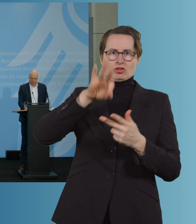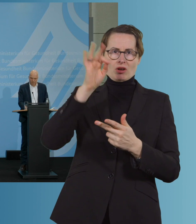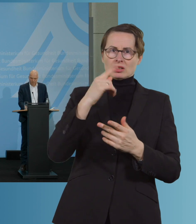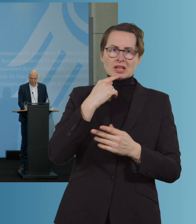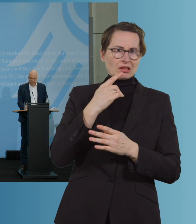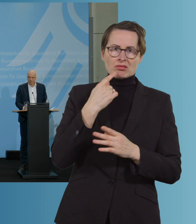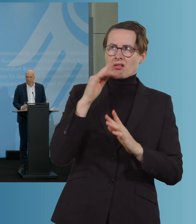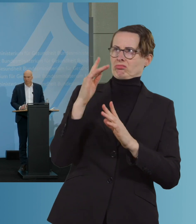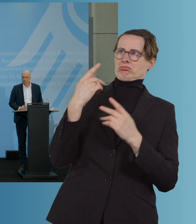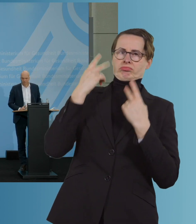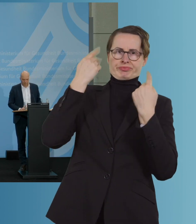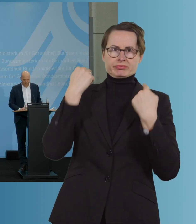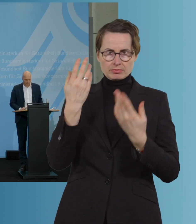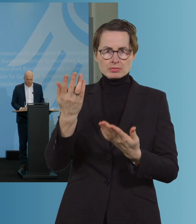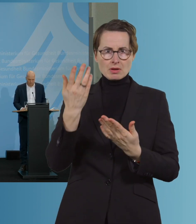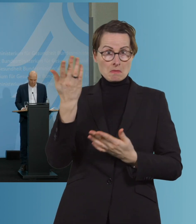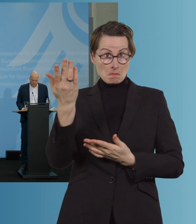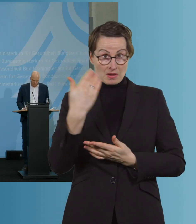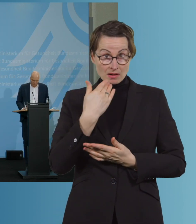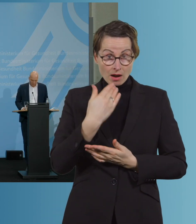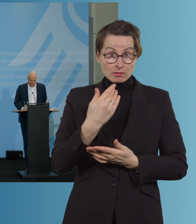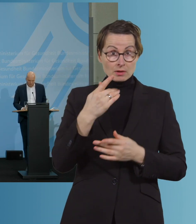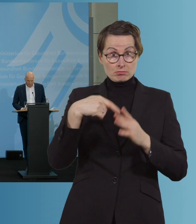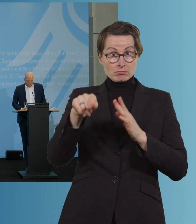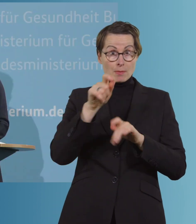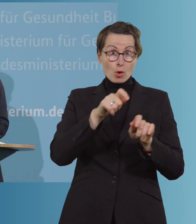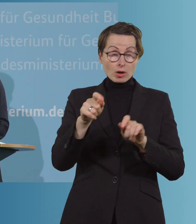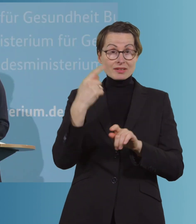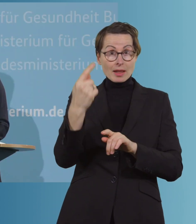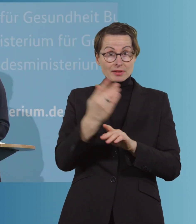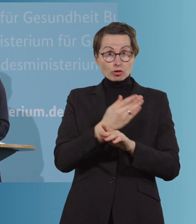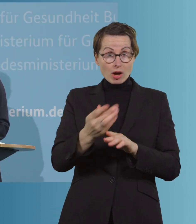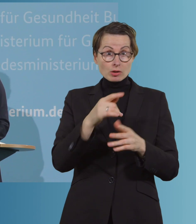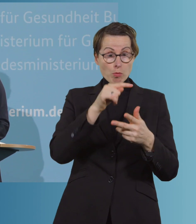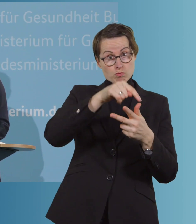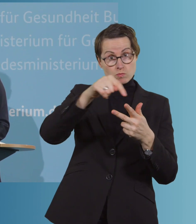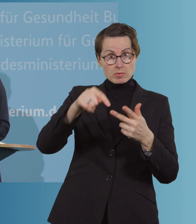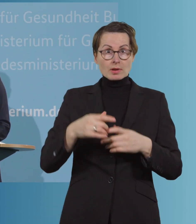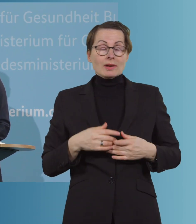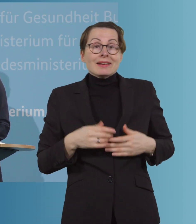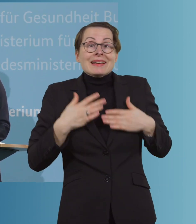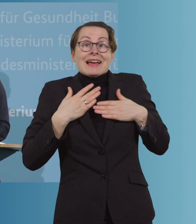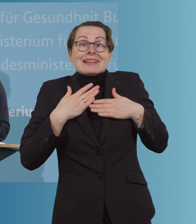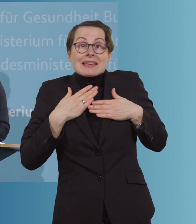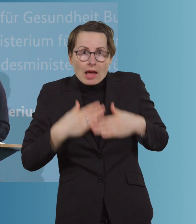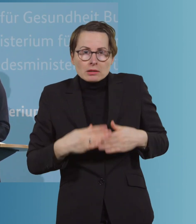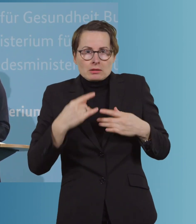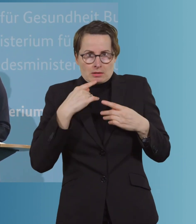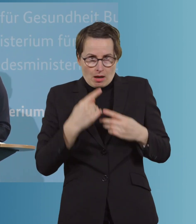da nicht auch die Wahl haben, welcher Impfstoff ihnen verabreicht wird? Ich würde ja gerne die Wahl geben. Angesichts sehr knapper